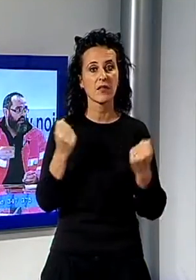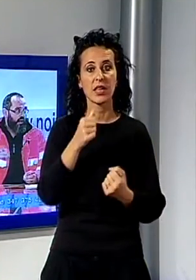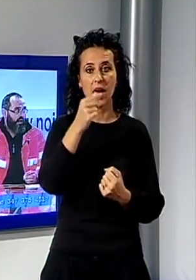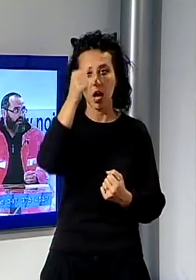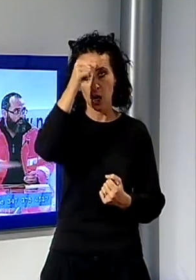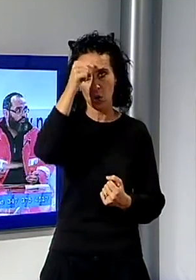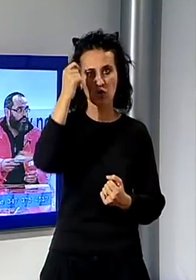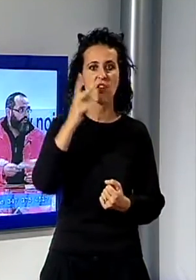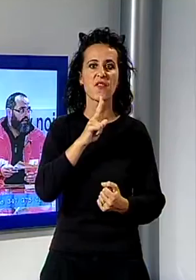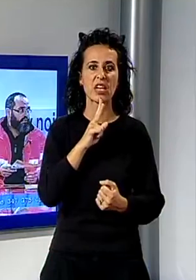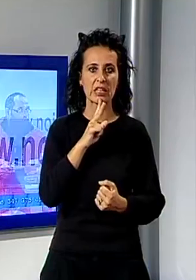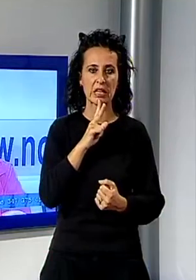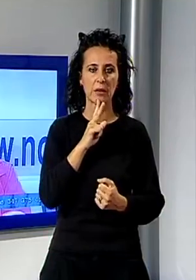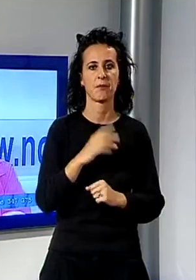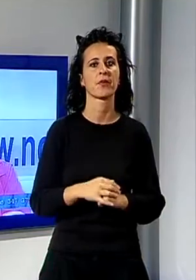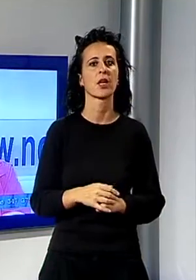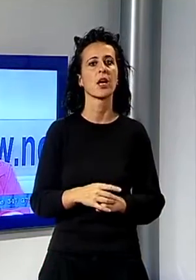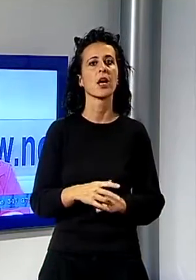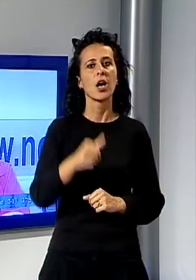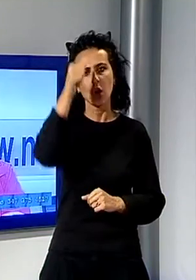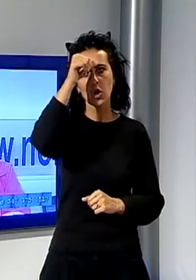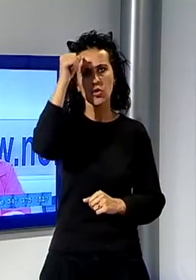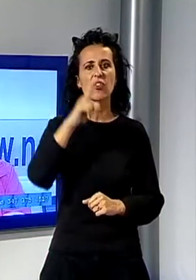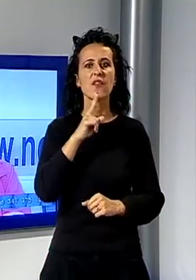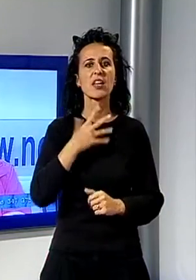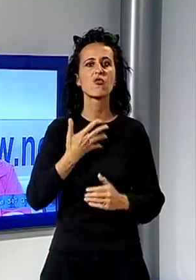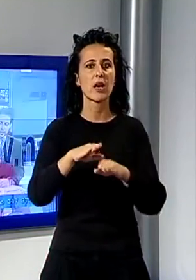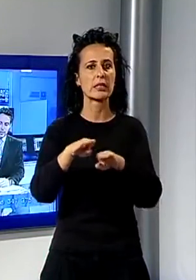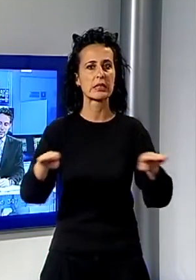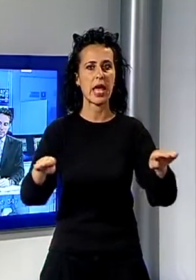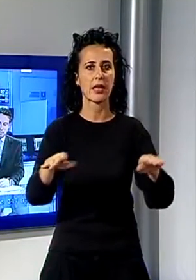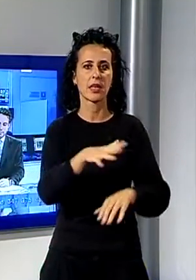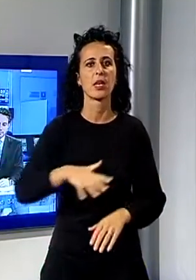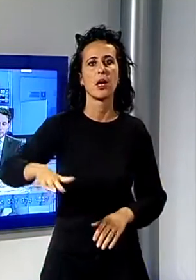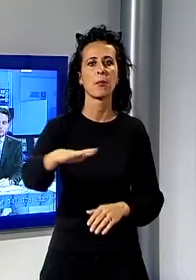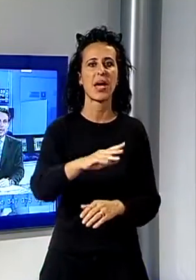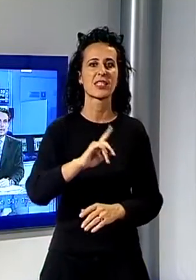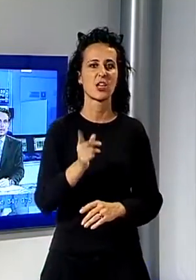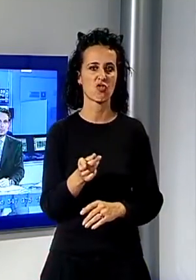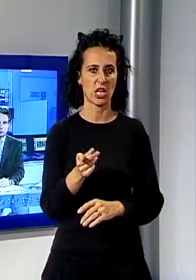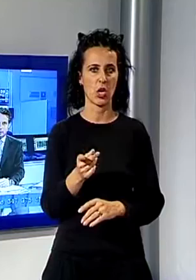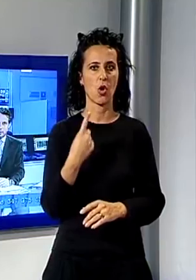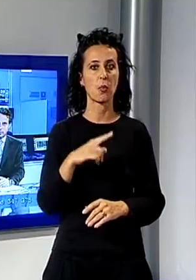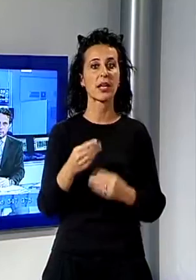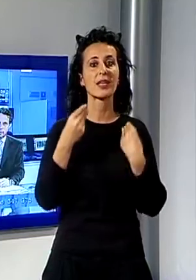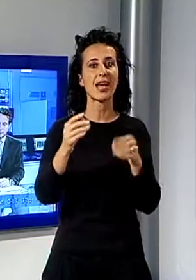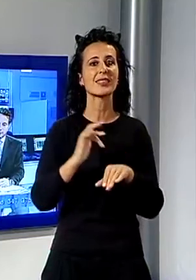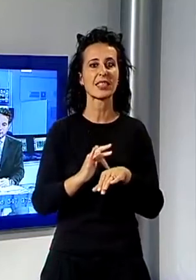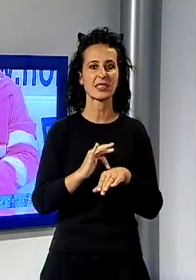'Italia. In particolare la Croce Verde allestirà uno stand in Piazza del Giglio per sensibilizzare i cittadini e consegnare loro delle